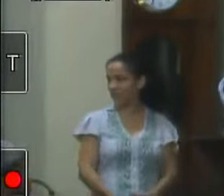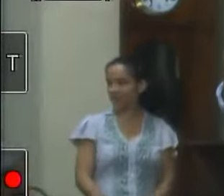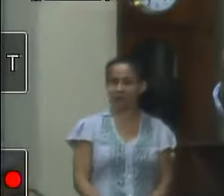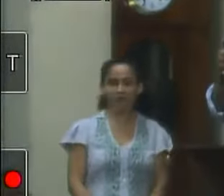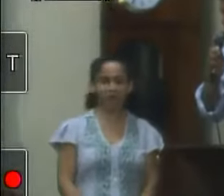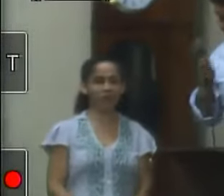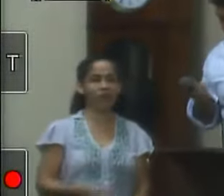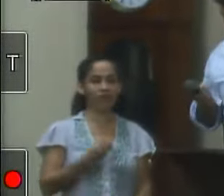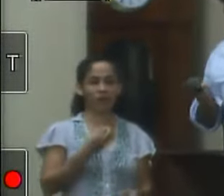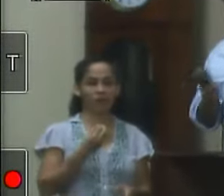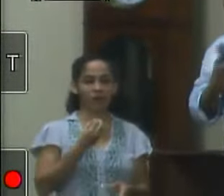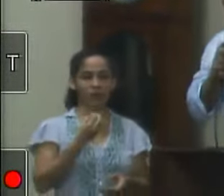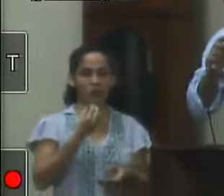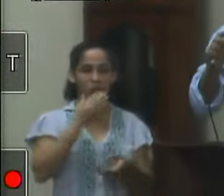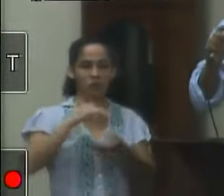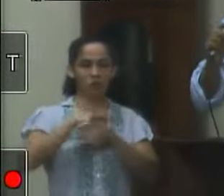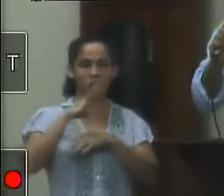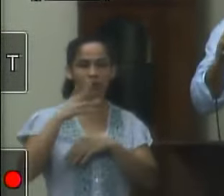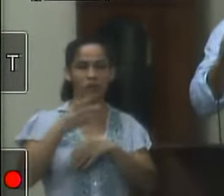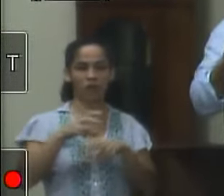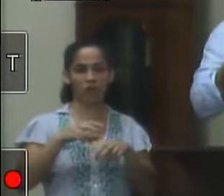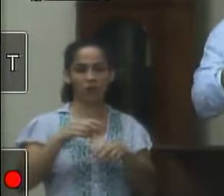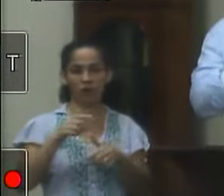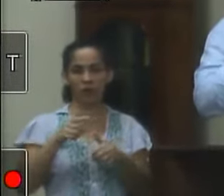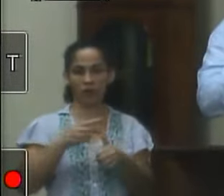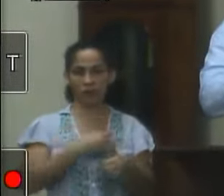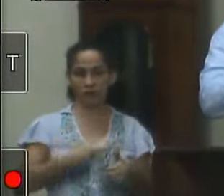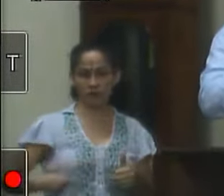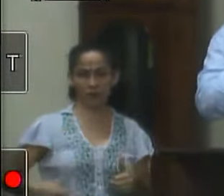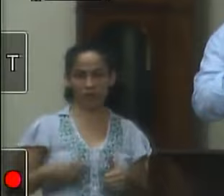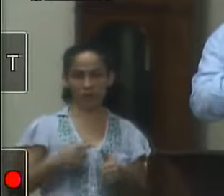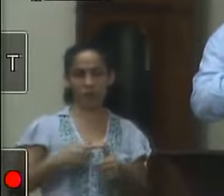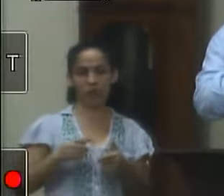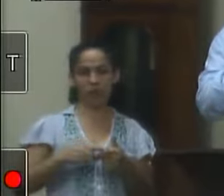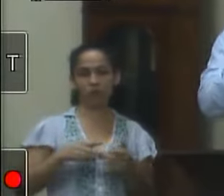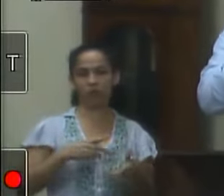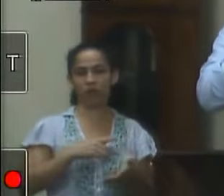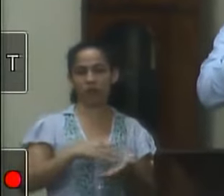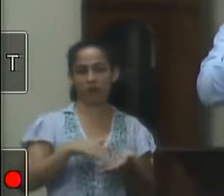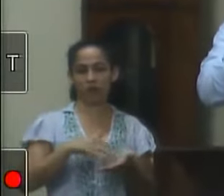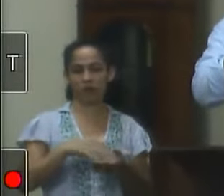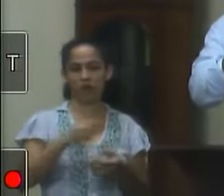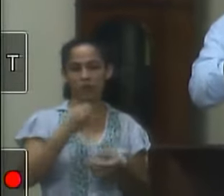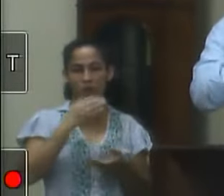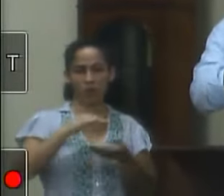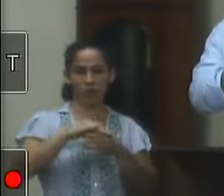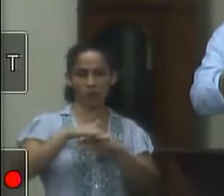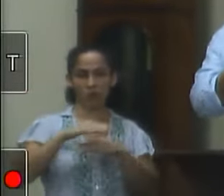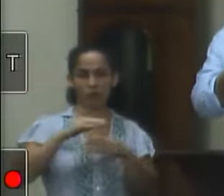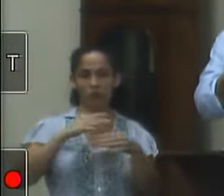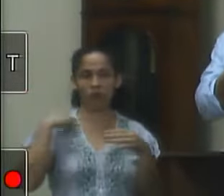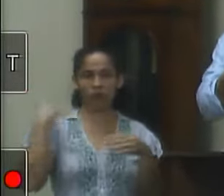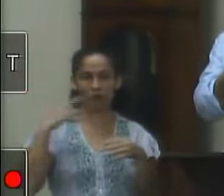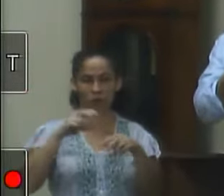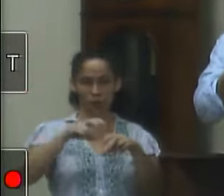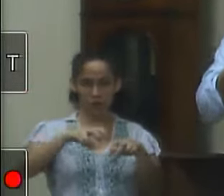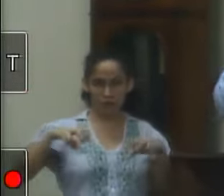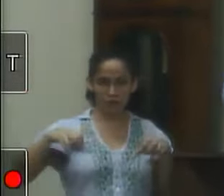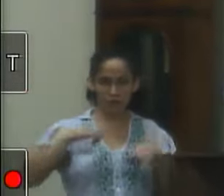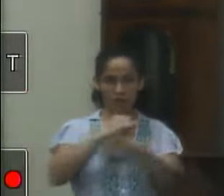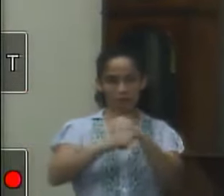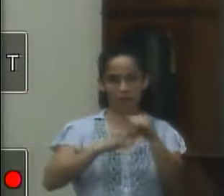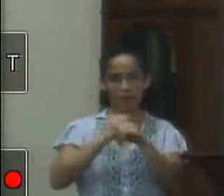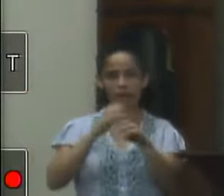boa noite boa noite à mesa vereadores boa noite assistência quem nos acompanha em casa pela internet